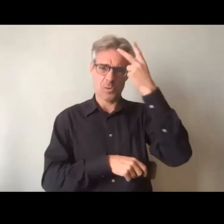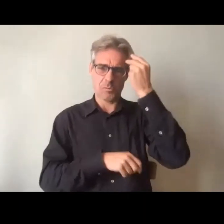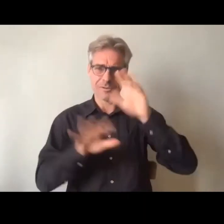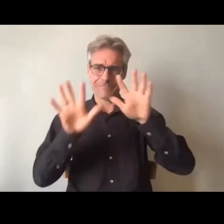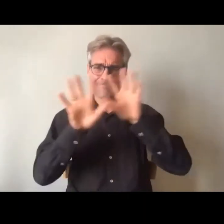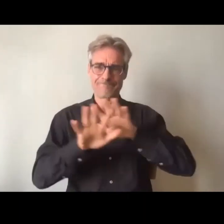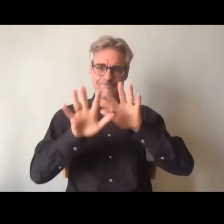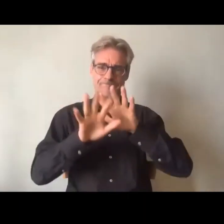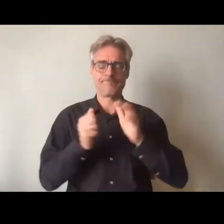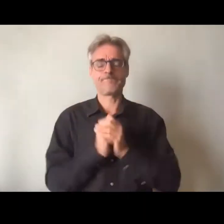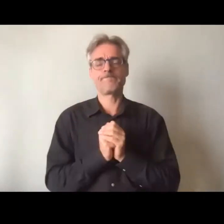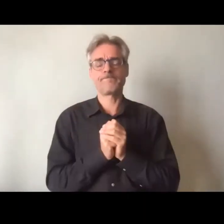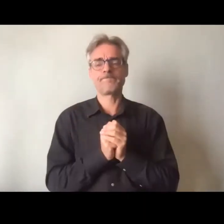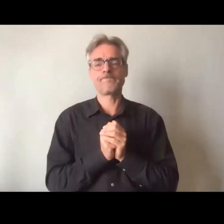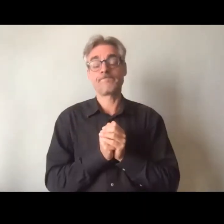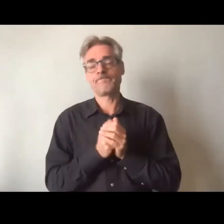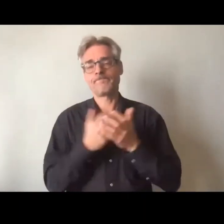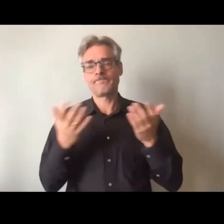parce qu'elles